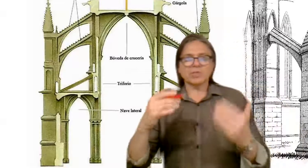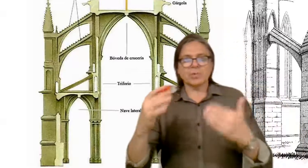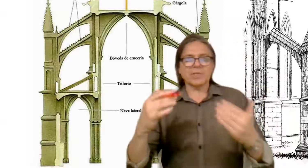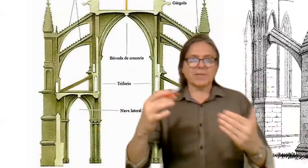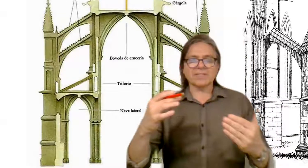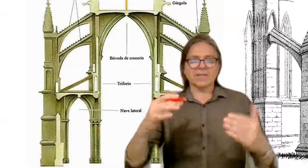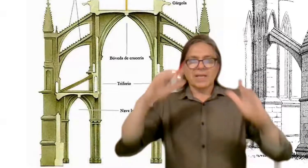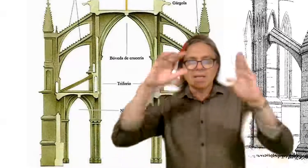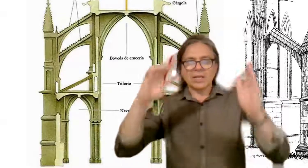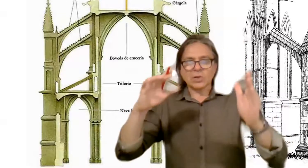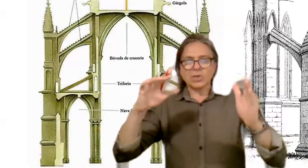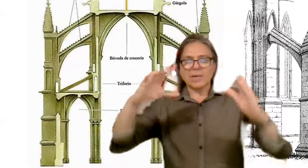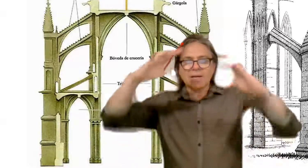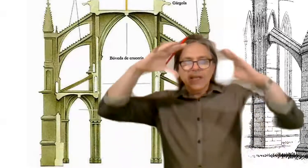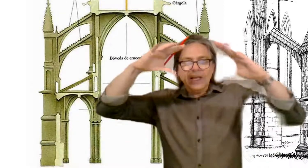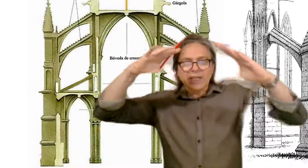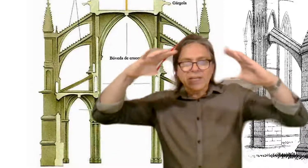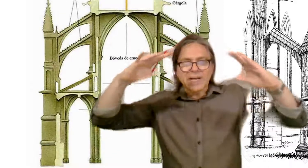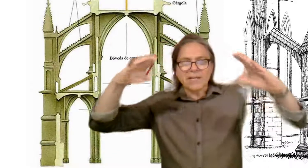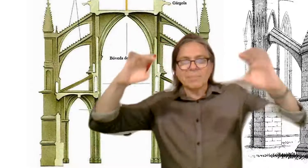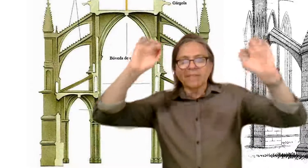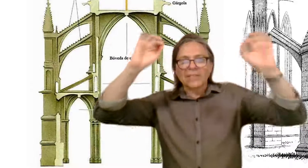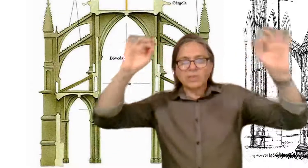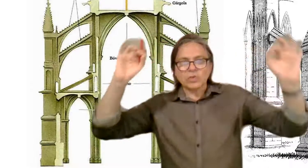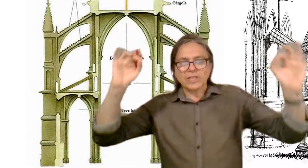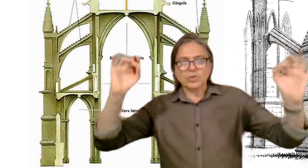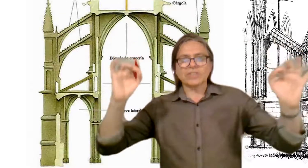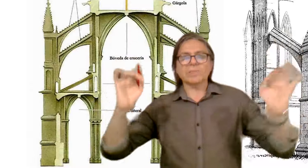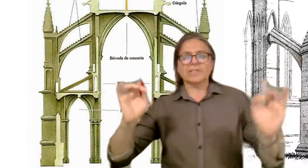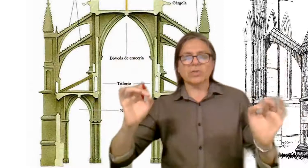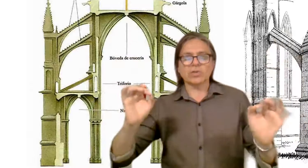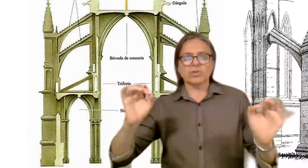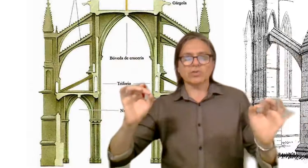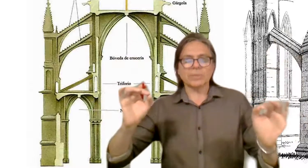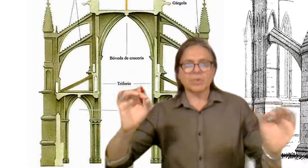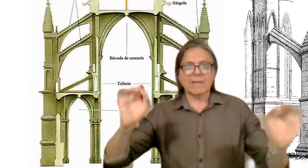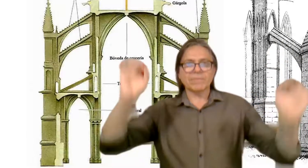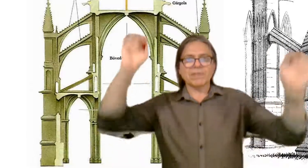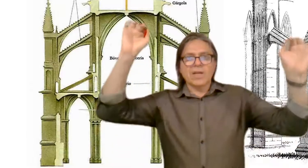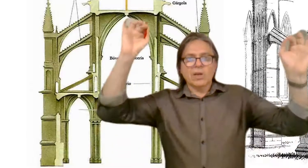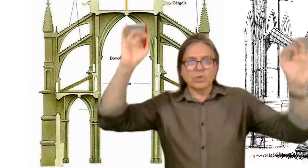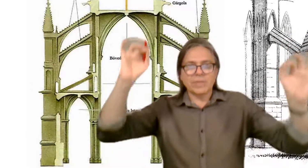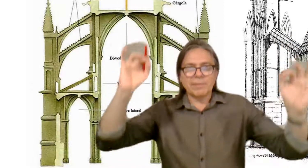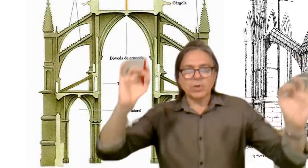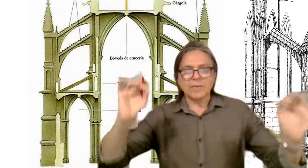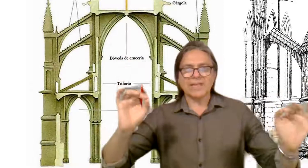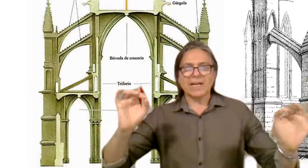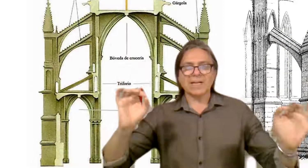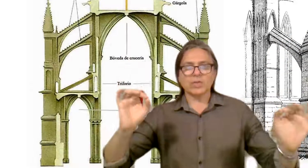se puede apreciar el arco jival, la descarga a partir de estos arcos asimétricos que son los arbotantes, los elementos verticales que